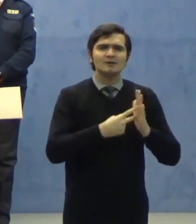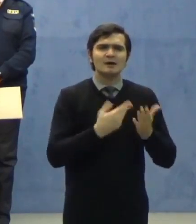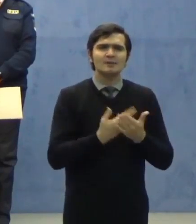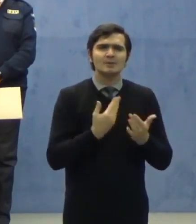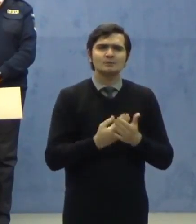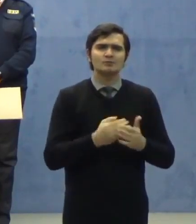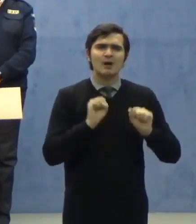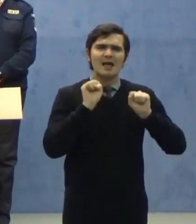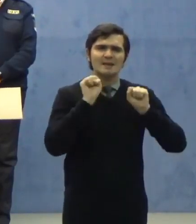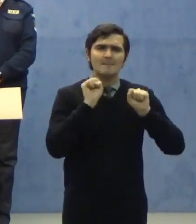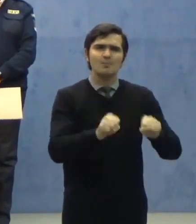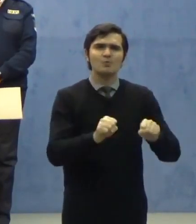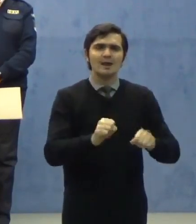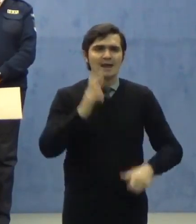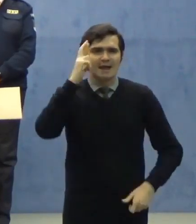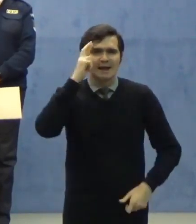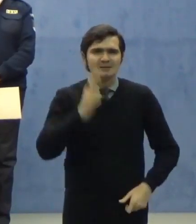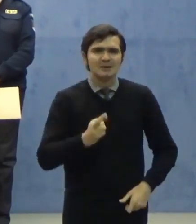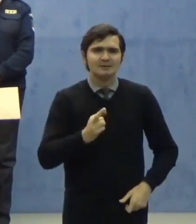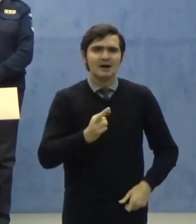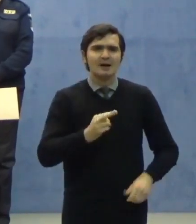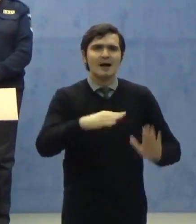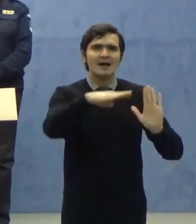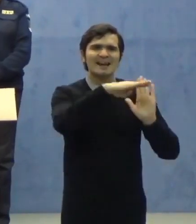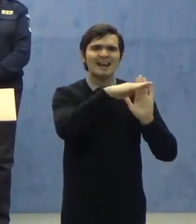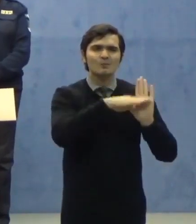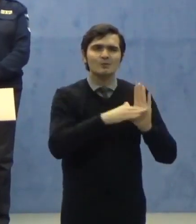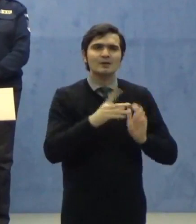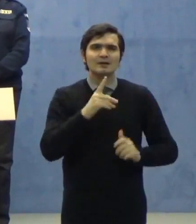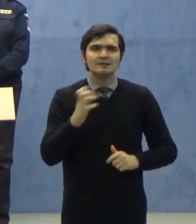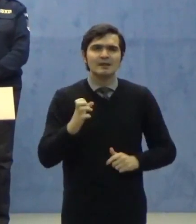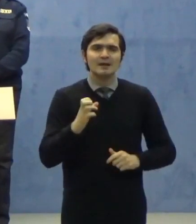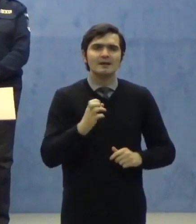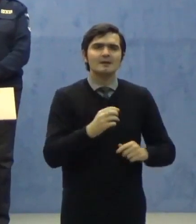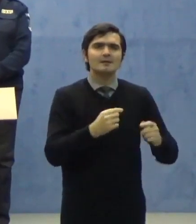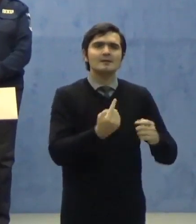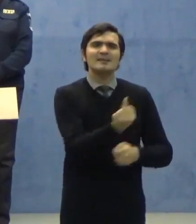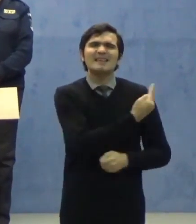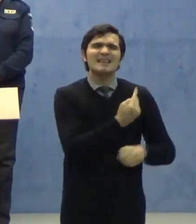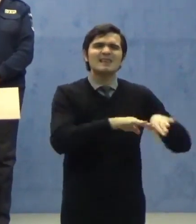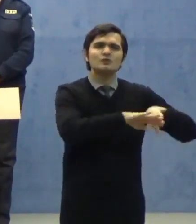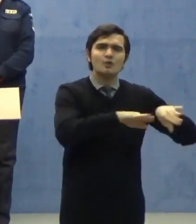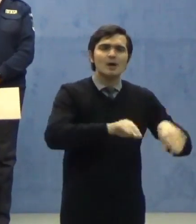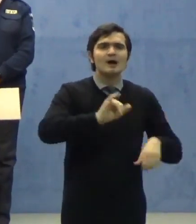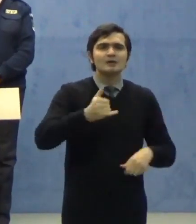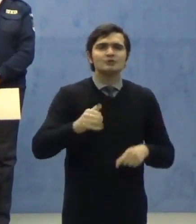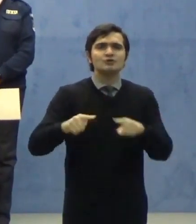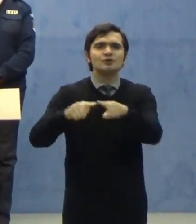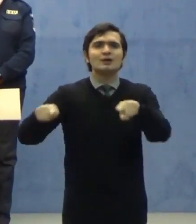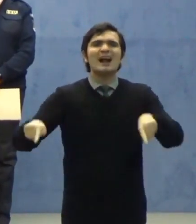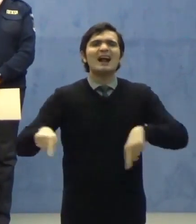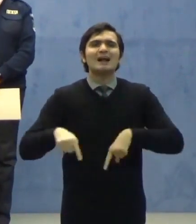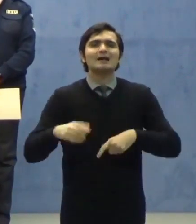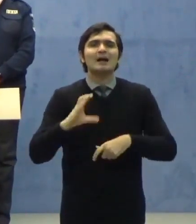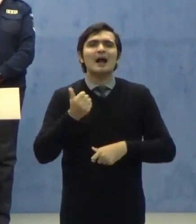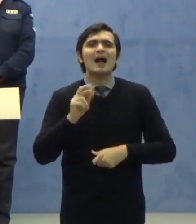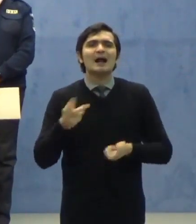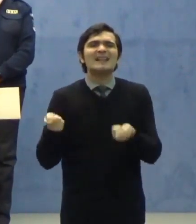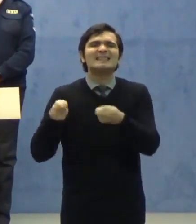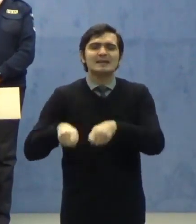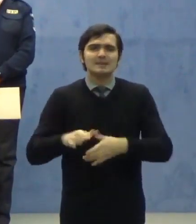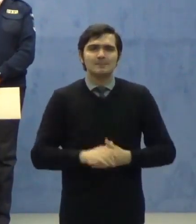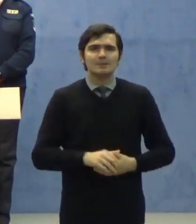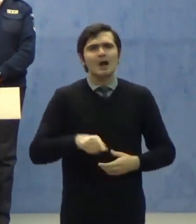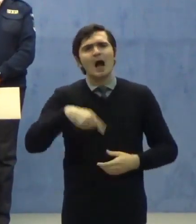respectării regulilor de carantinare și izolare. Un ordin foarte important este